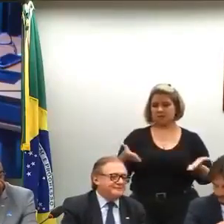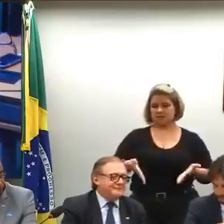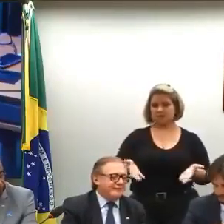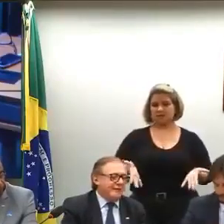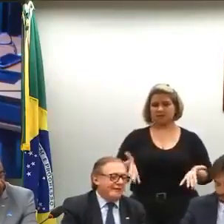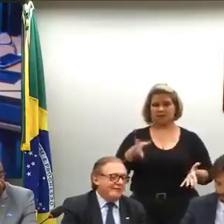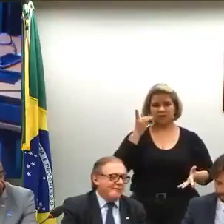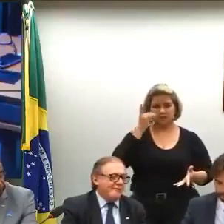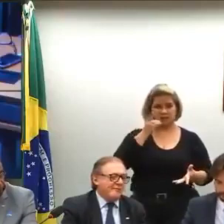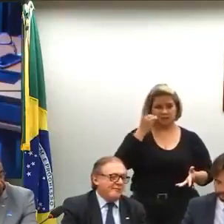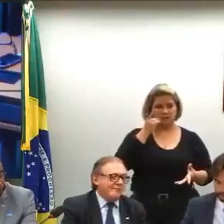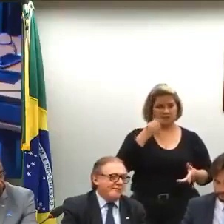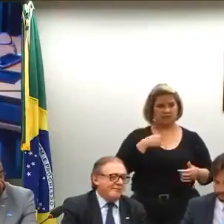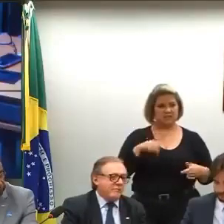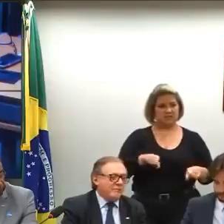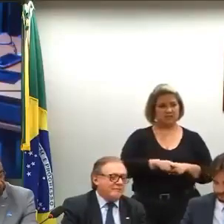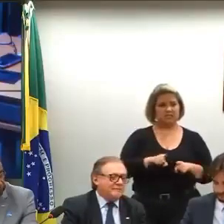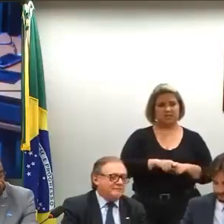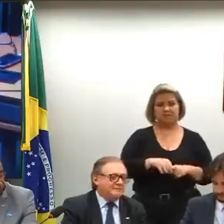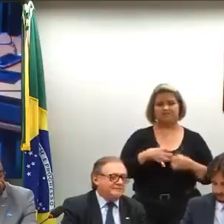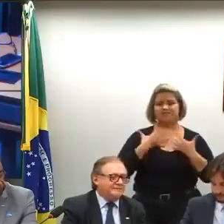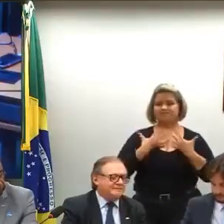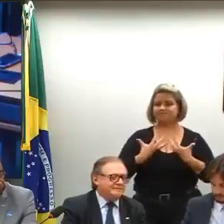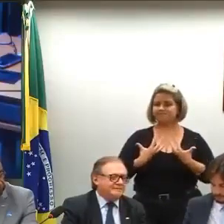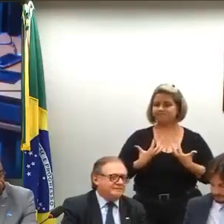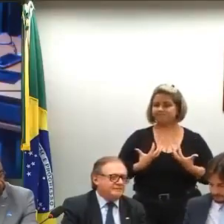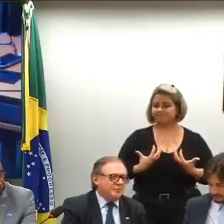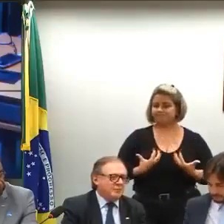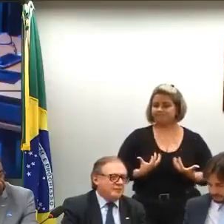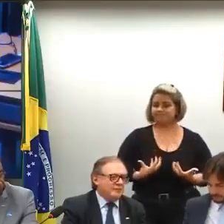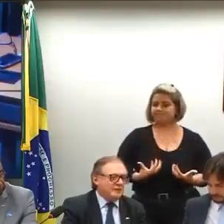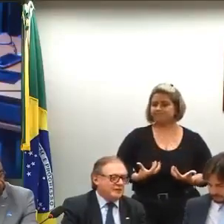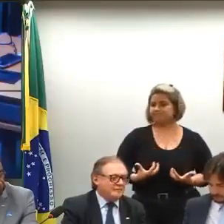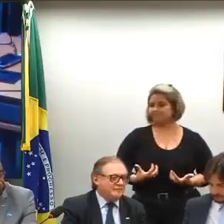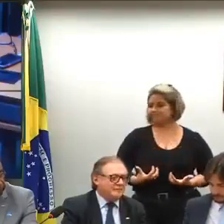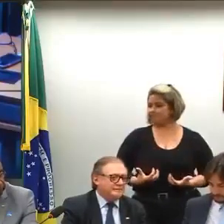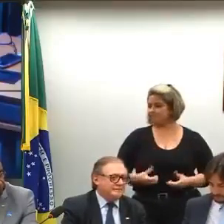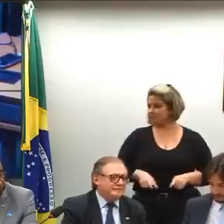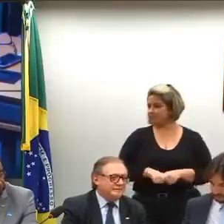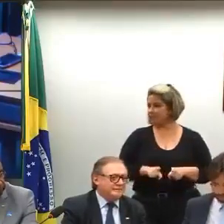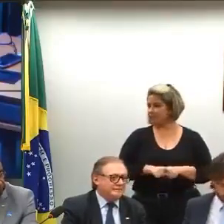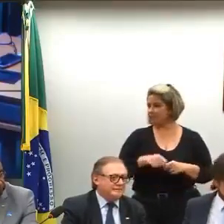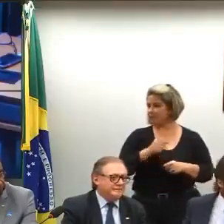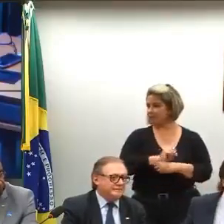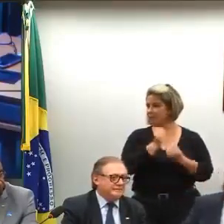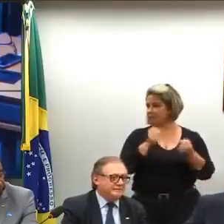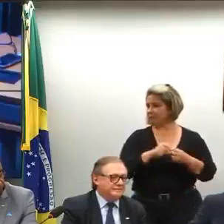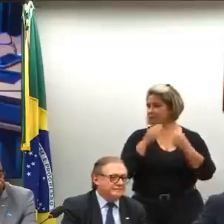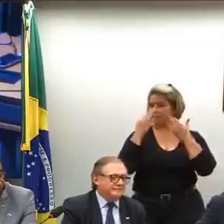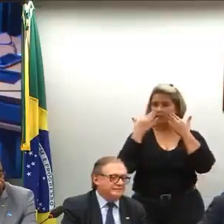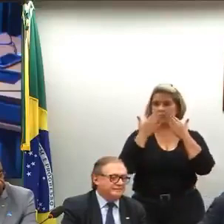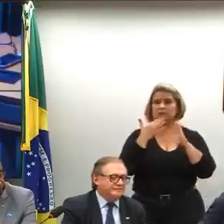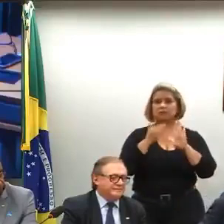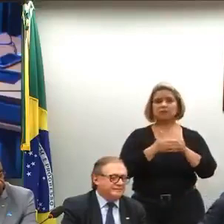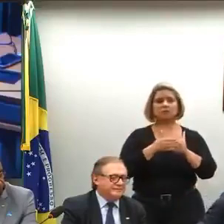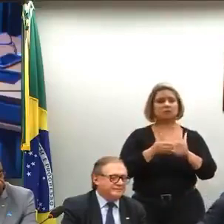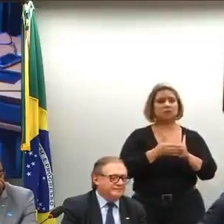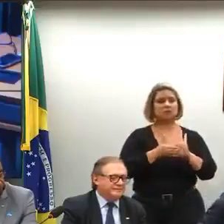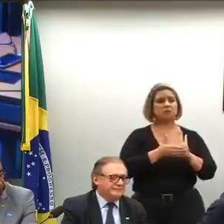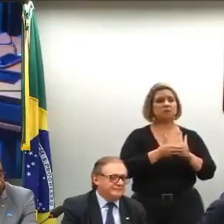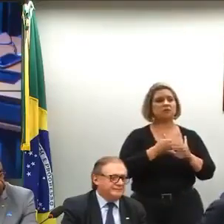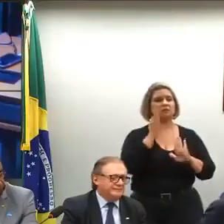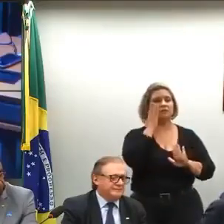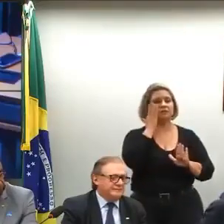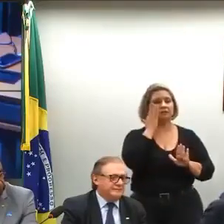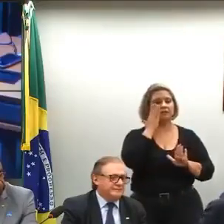mas saio dessa reunião extremamente decepcionada, e sentindo que a sua incapacidade de apresentar uma proposta, de saber